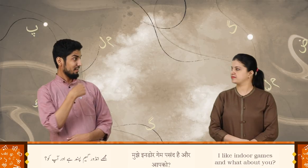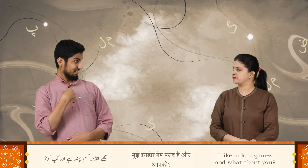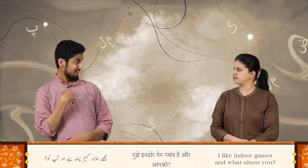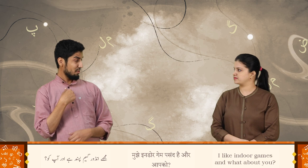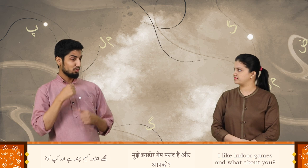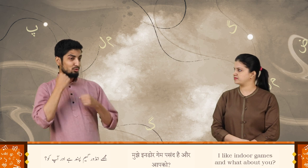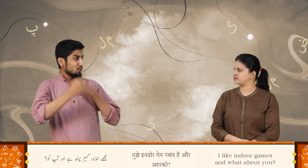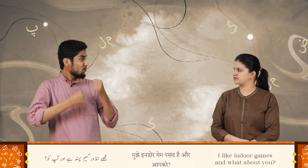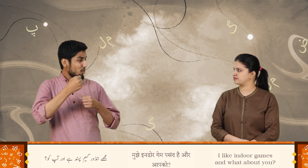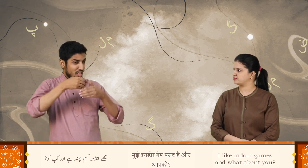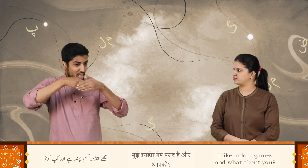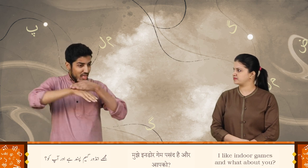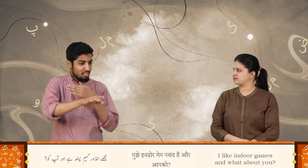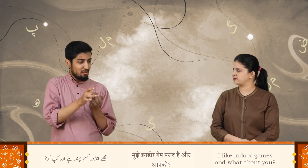پسند ہے اور آپ کو؟